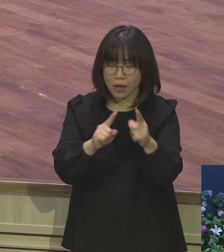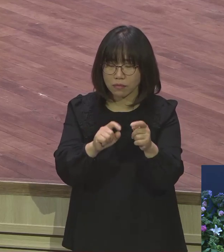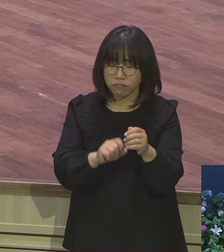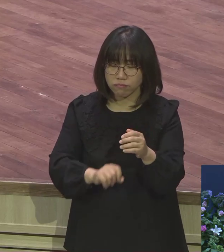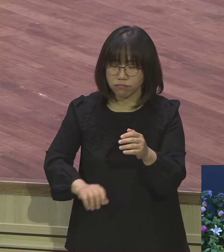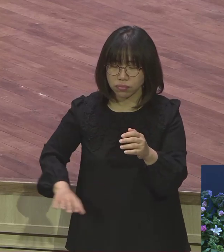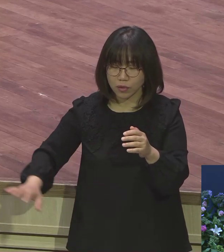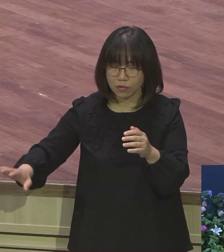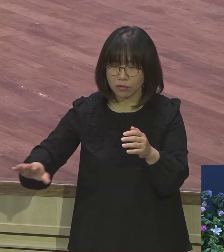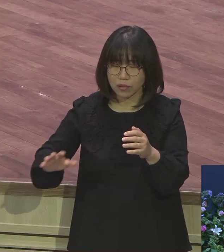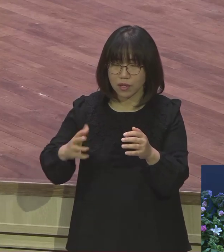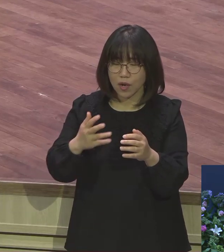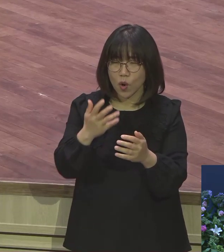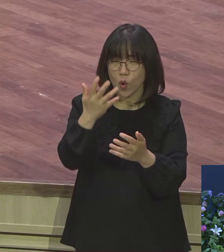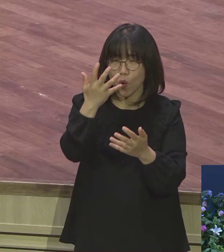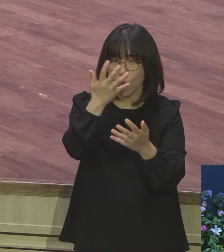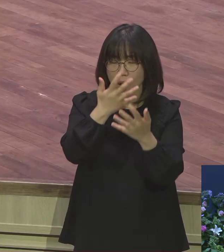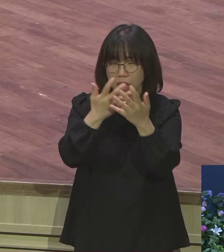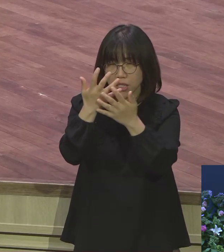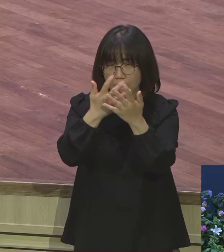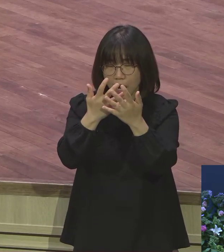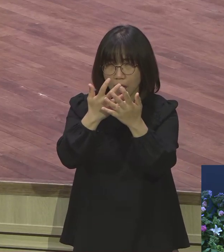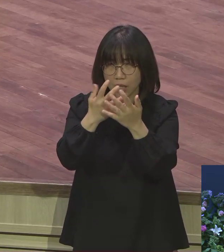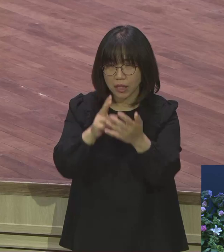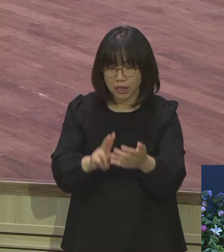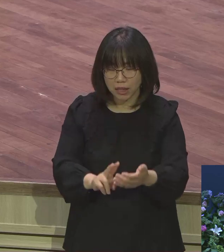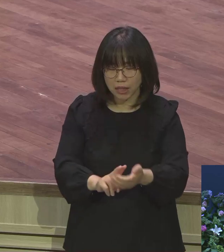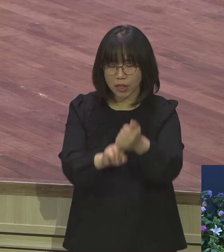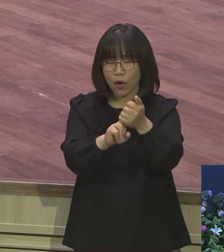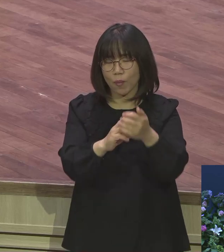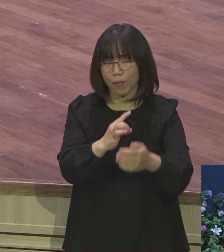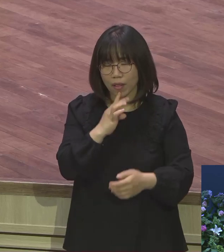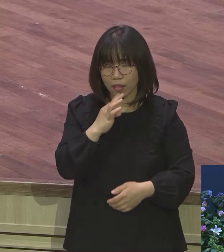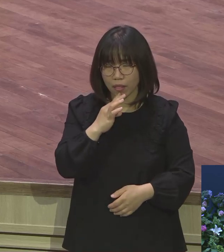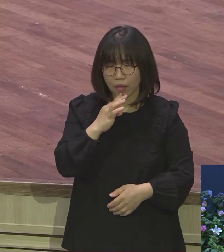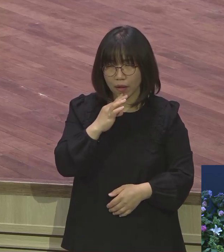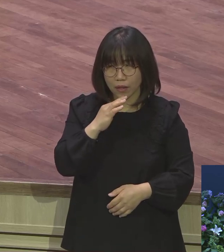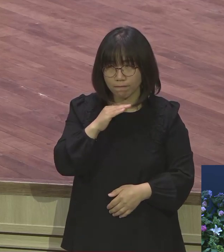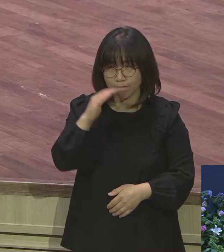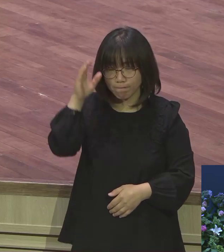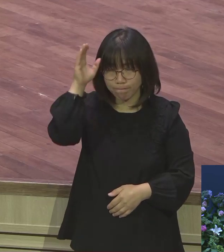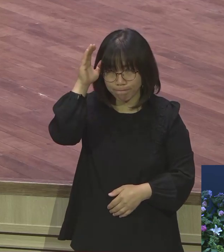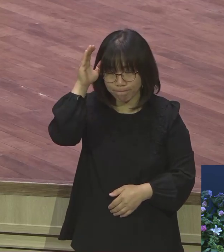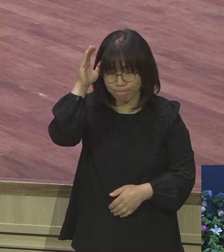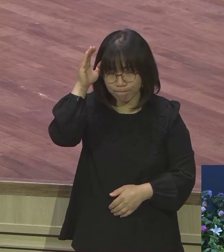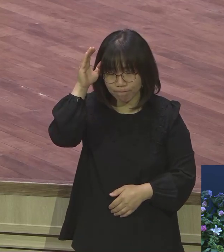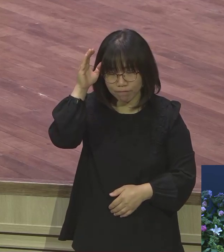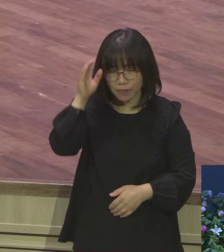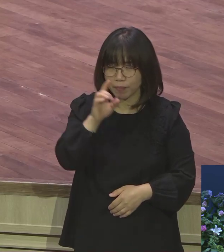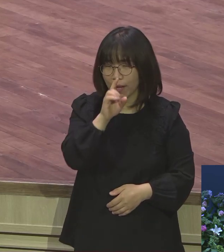말씀이 없는 그런 체험은요 위험합니다 말씀이 없는 체험